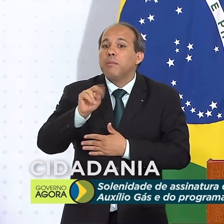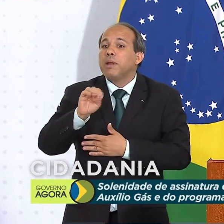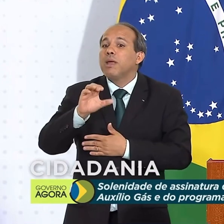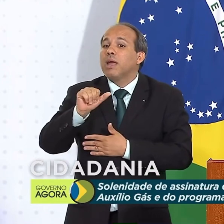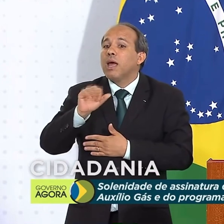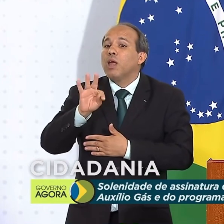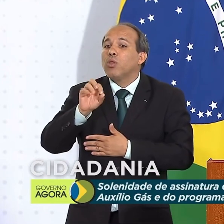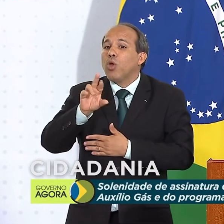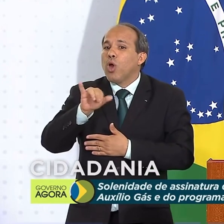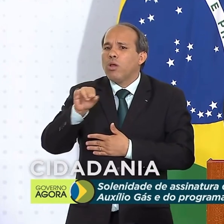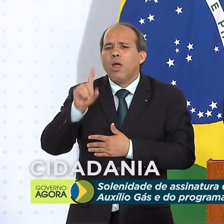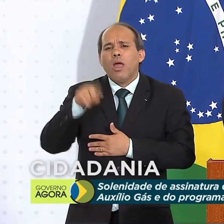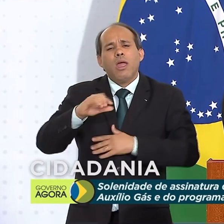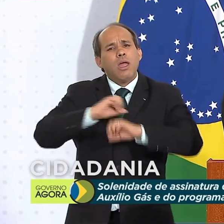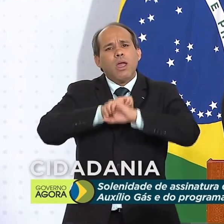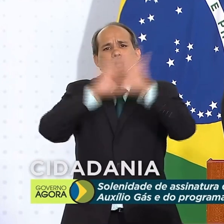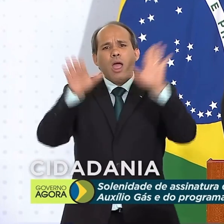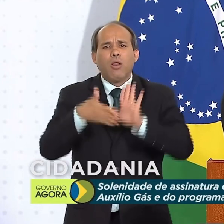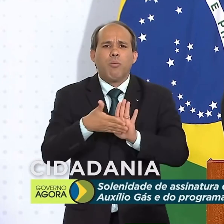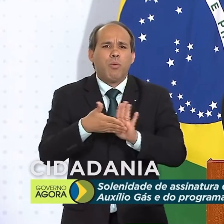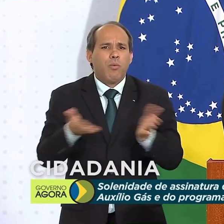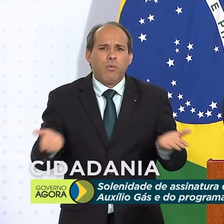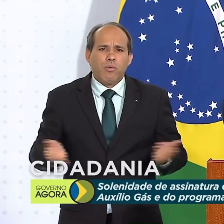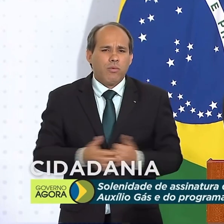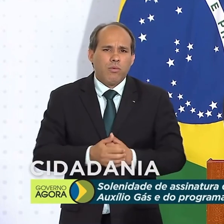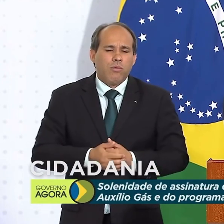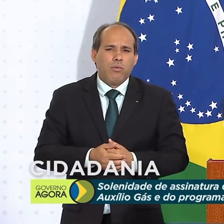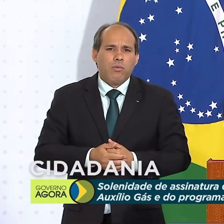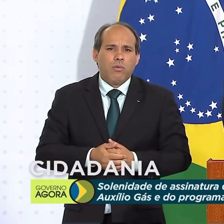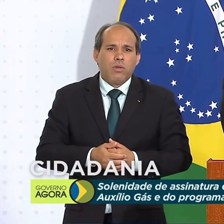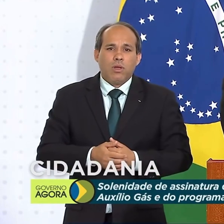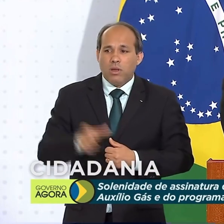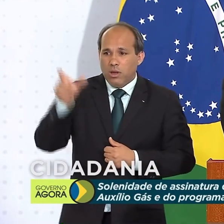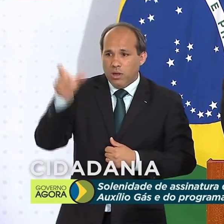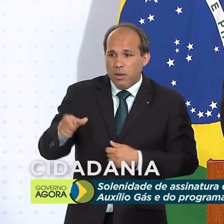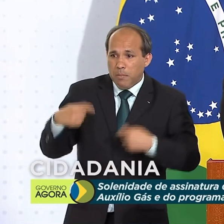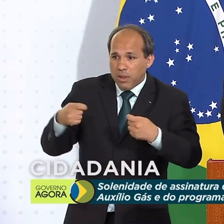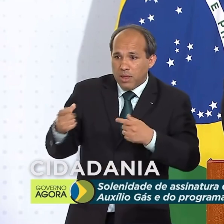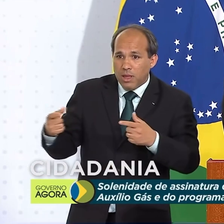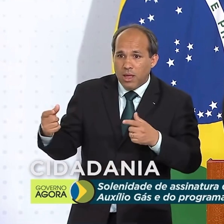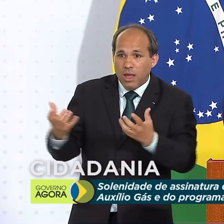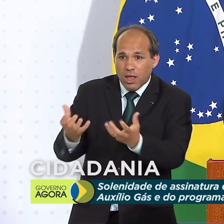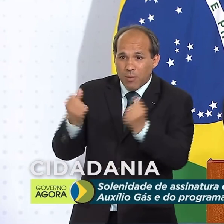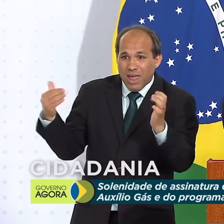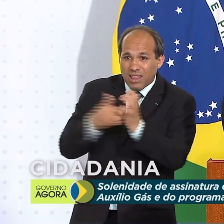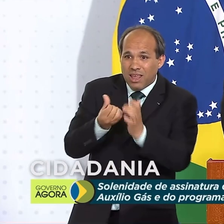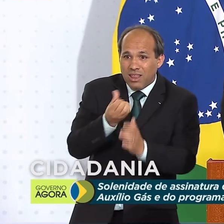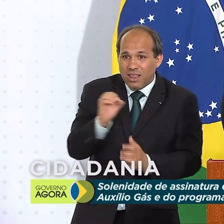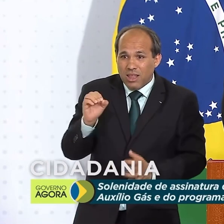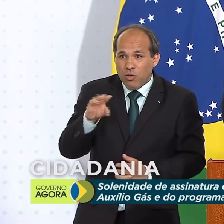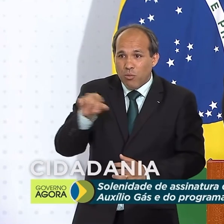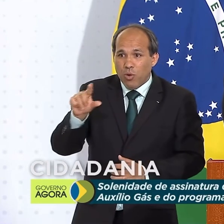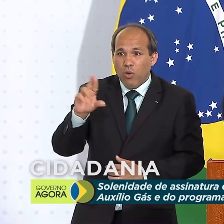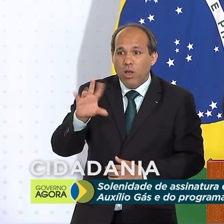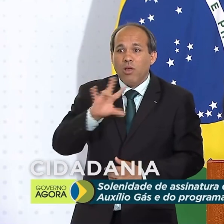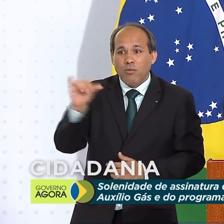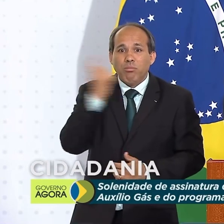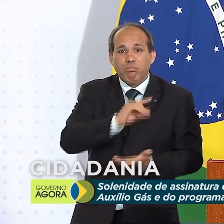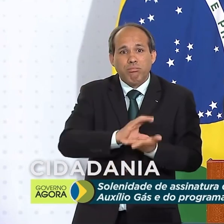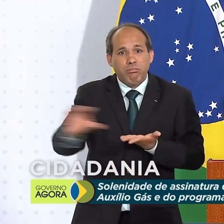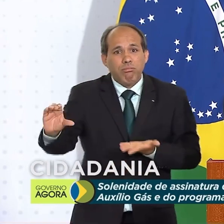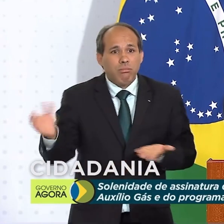ficou bem claro na proposta que quem tem para receber até 600 mil reais, receberá.